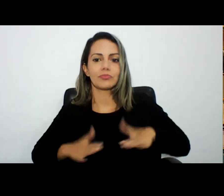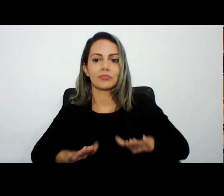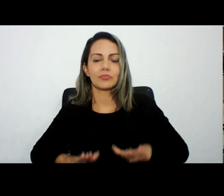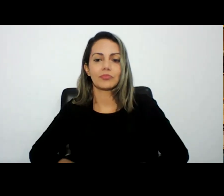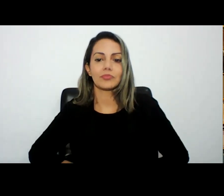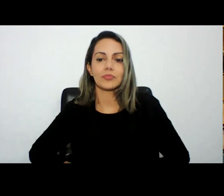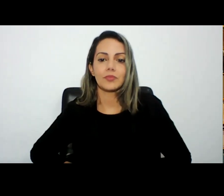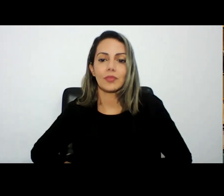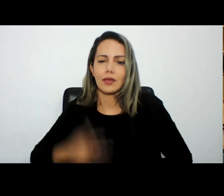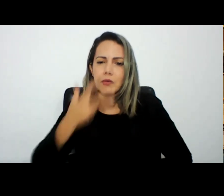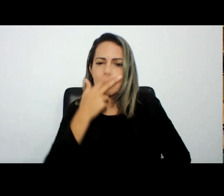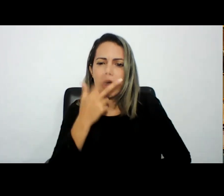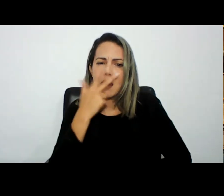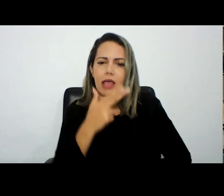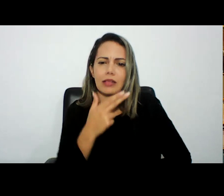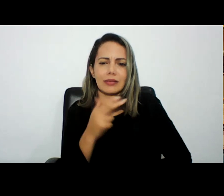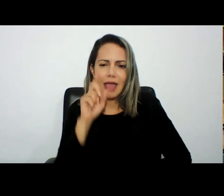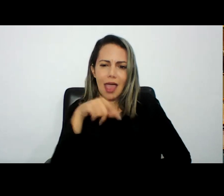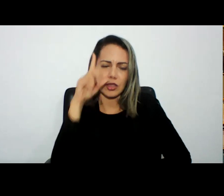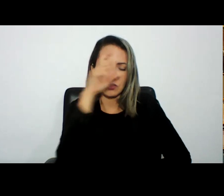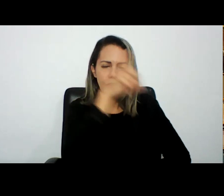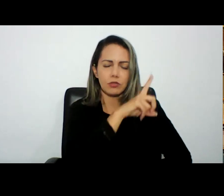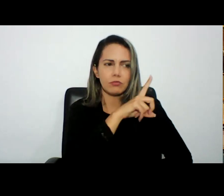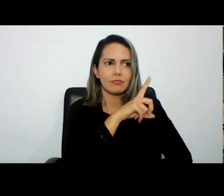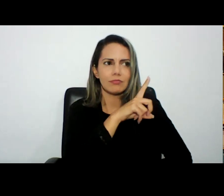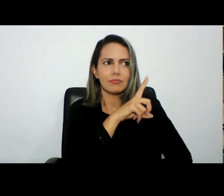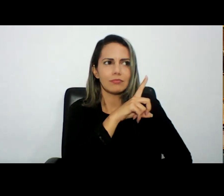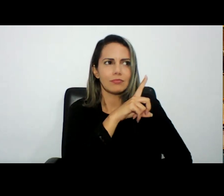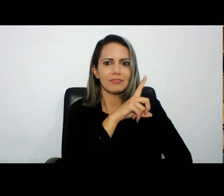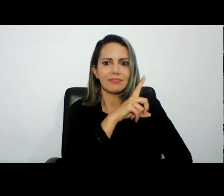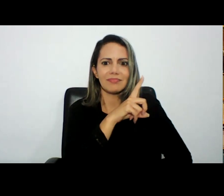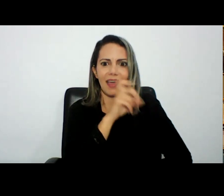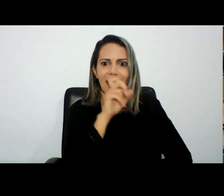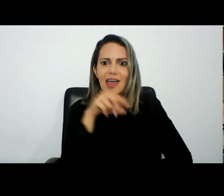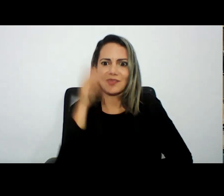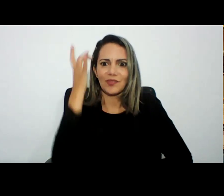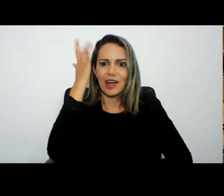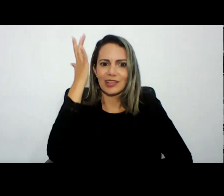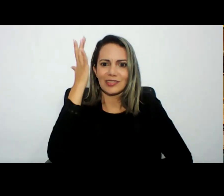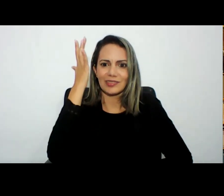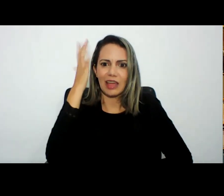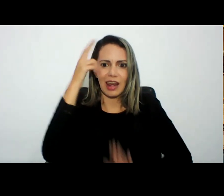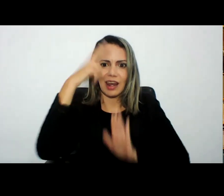parecia tão difícil acaba ficando fácil e analisando esse conteúdo